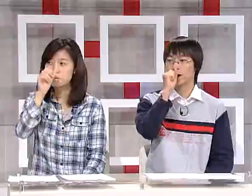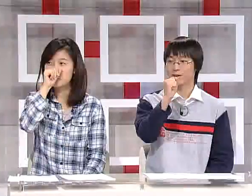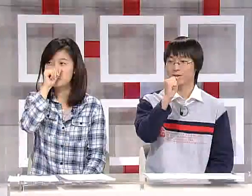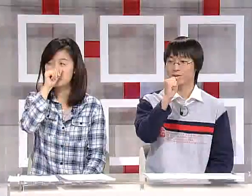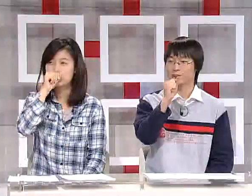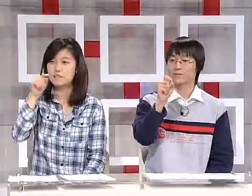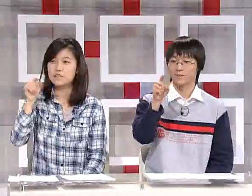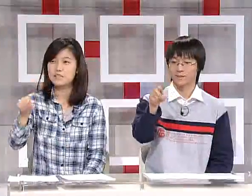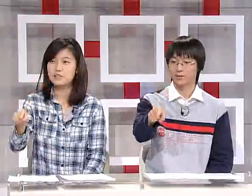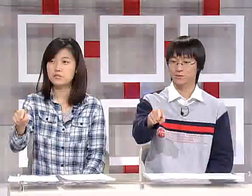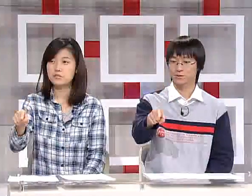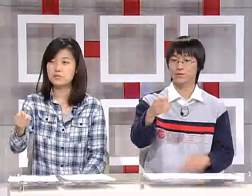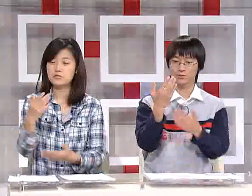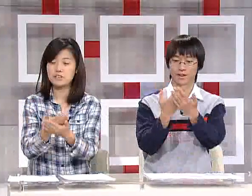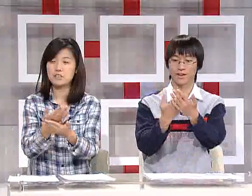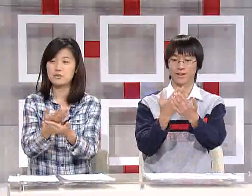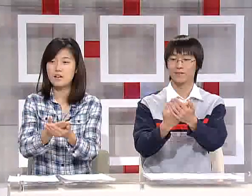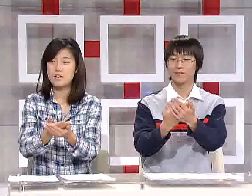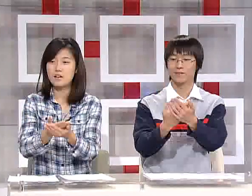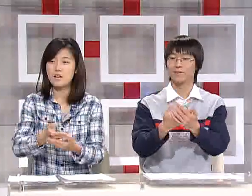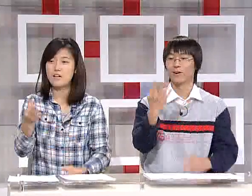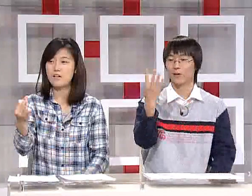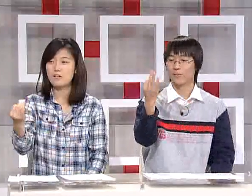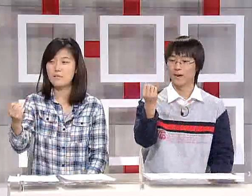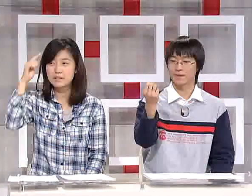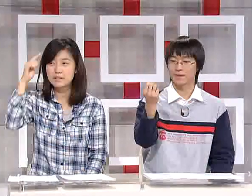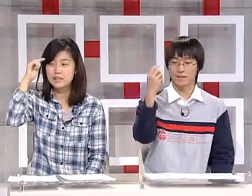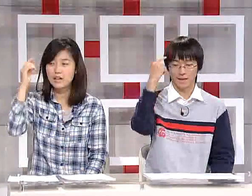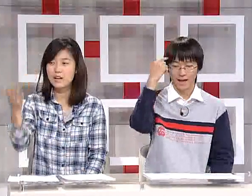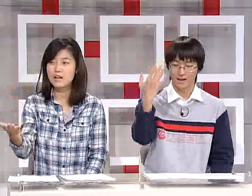좋아요. 이것으로 주세요. 얼마입니까?